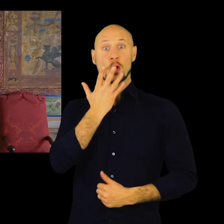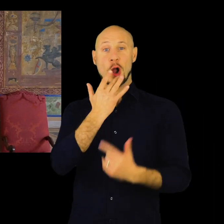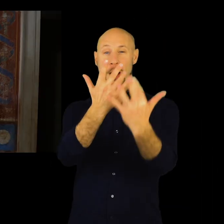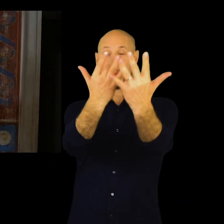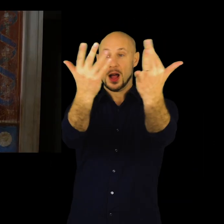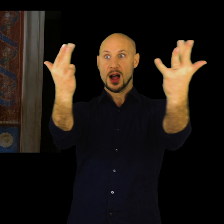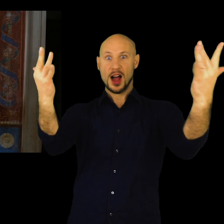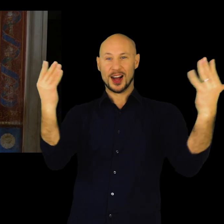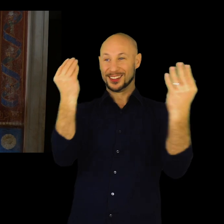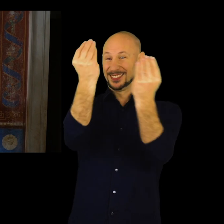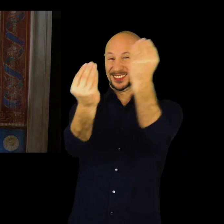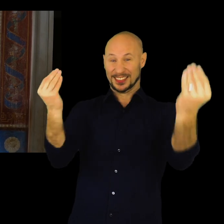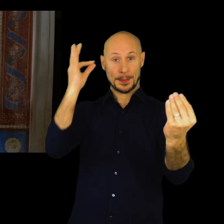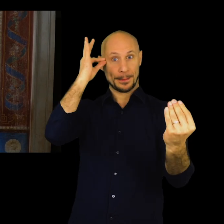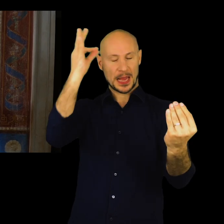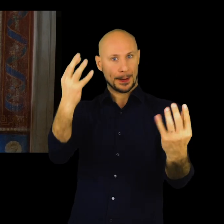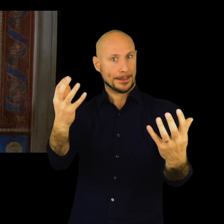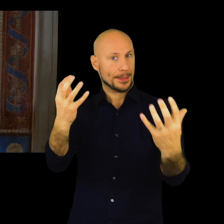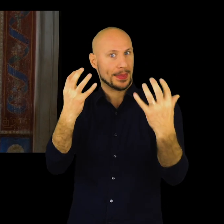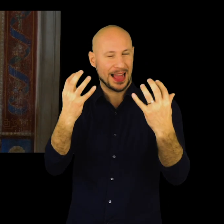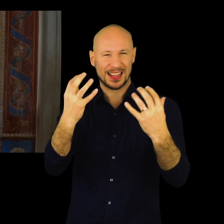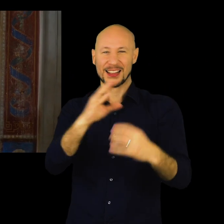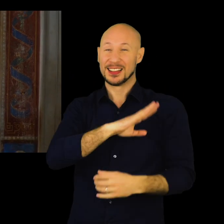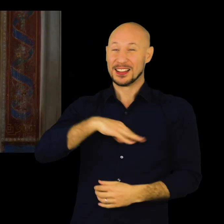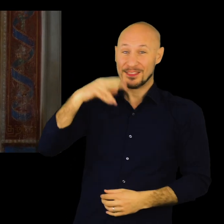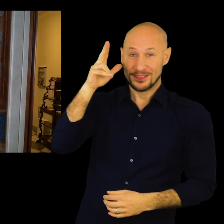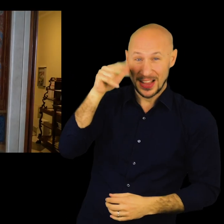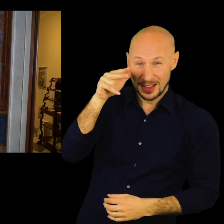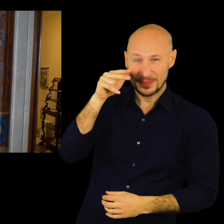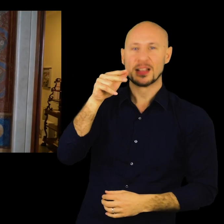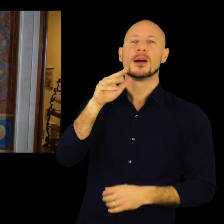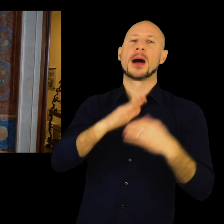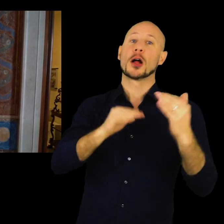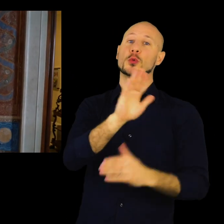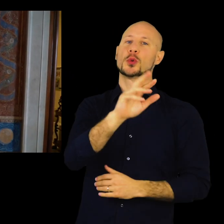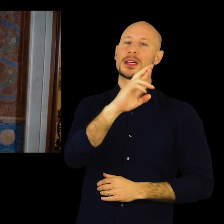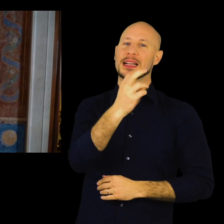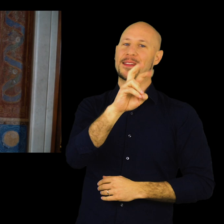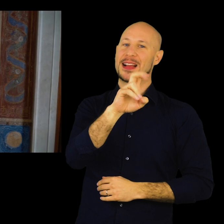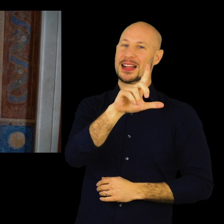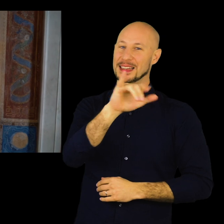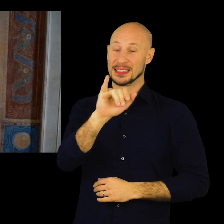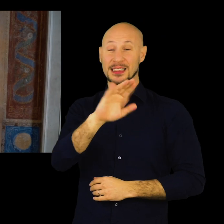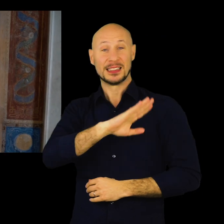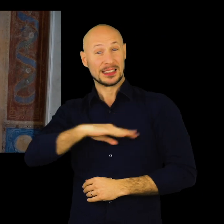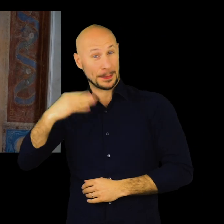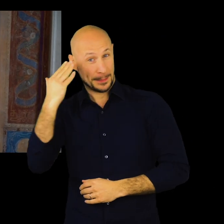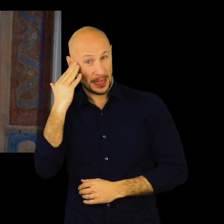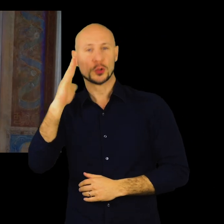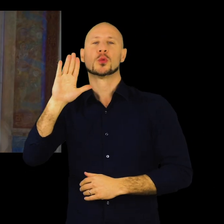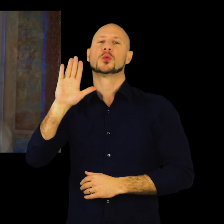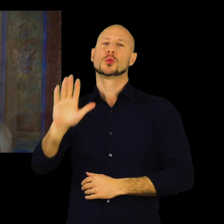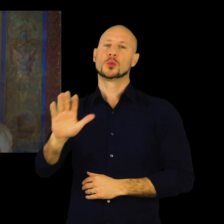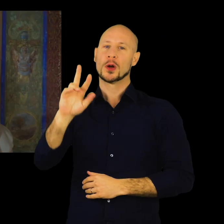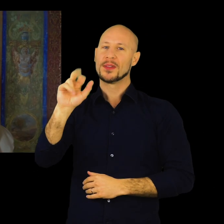colori, le statue. Abbiamo due busti di Salvatore Revelli, che sono i busti femminili, e due